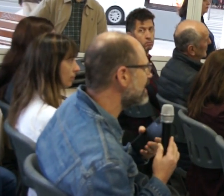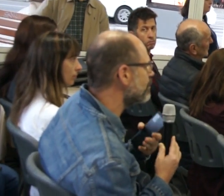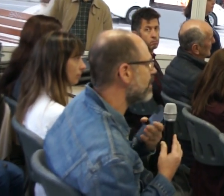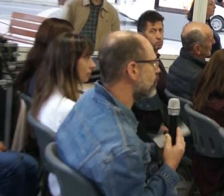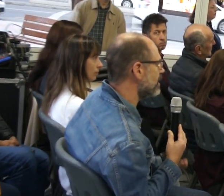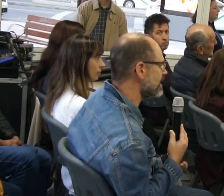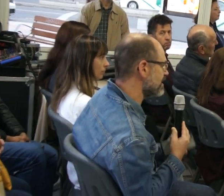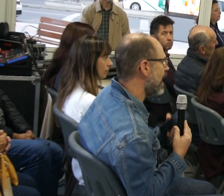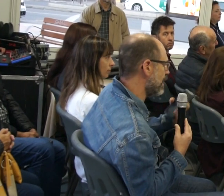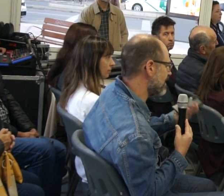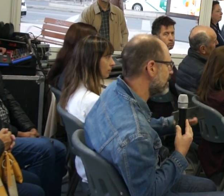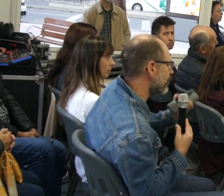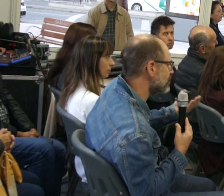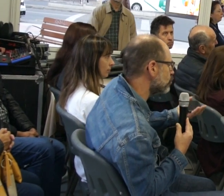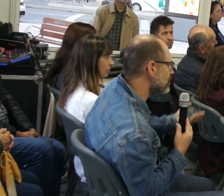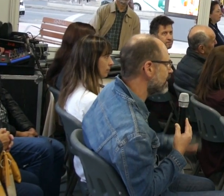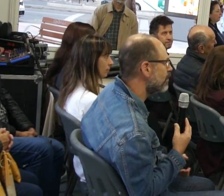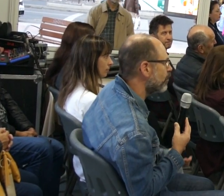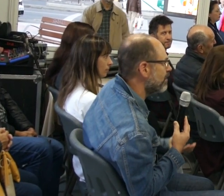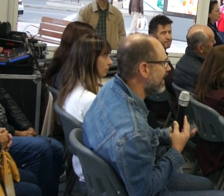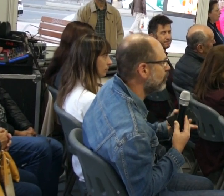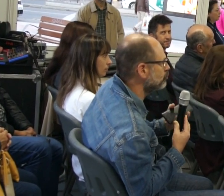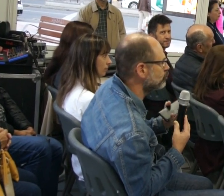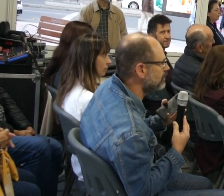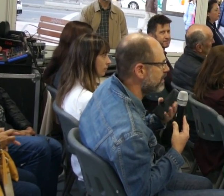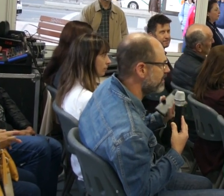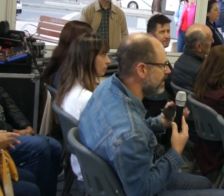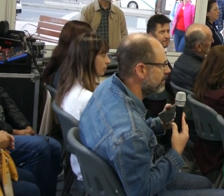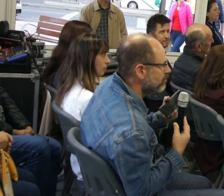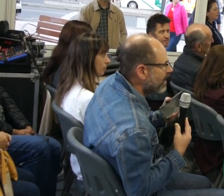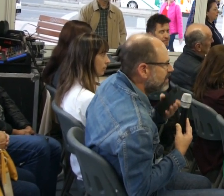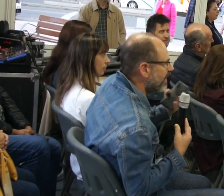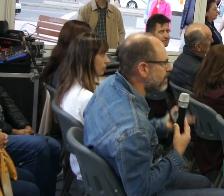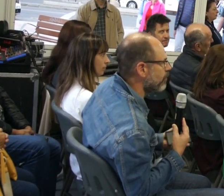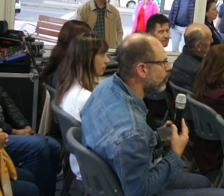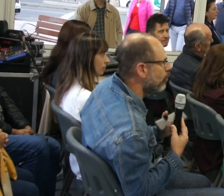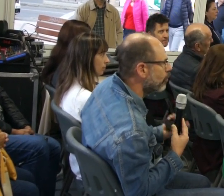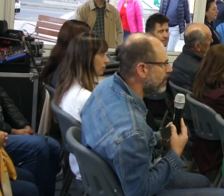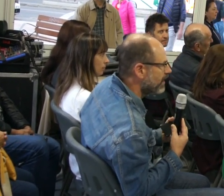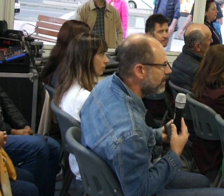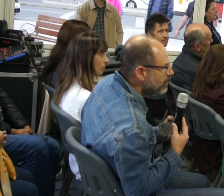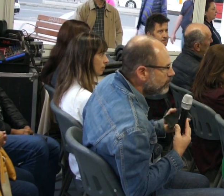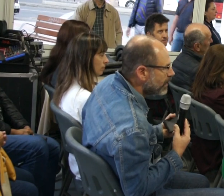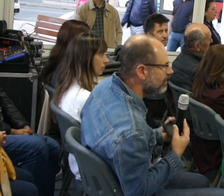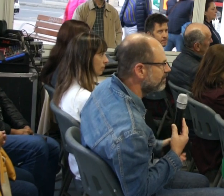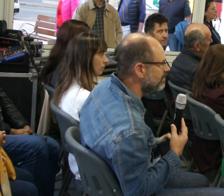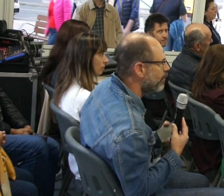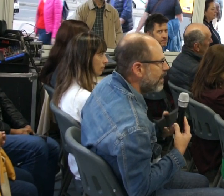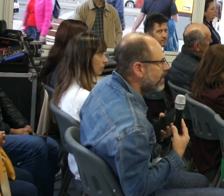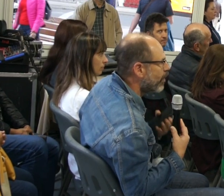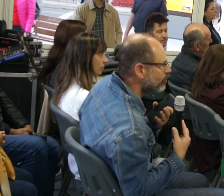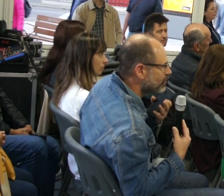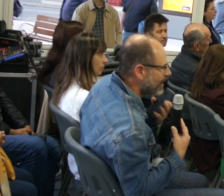¿Qué se va a hacer con ellas? Además de poder escuchar, porque imagino que eso es una especie de extranjación, de